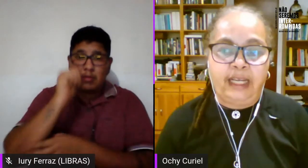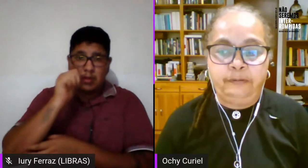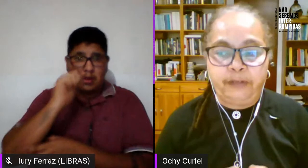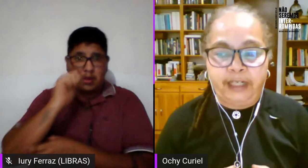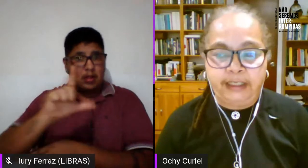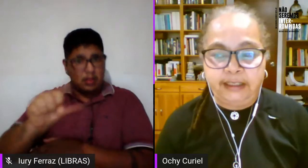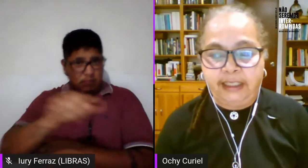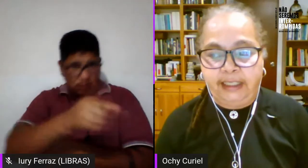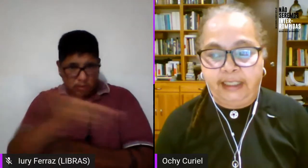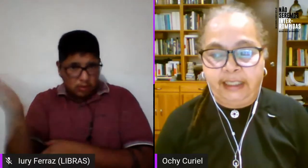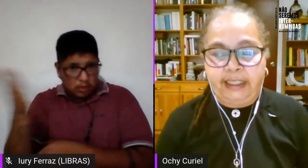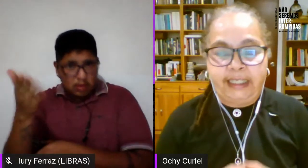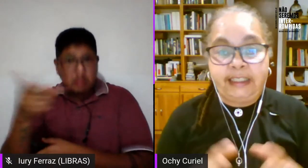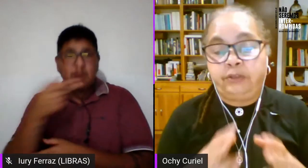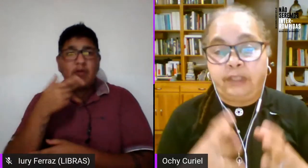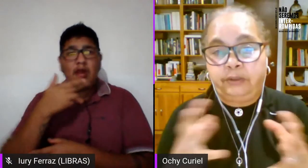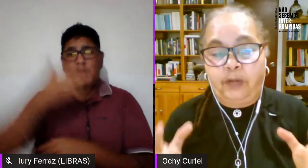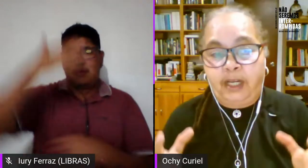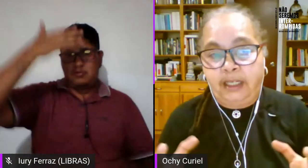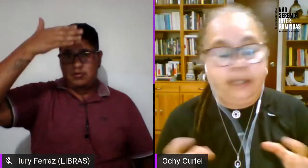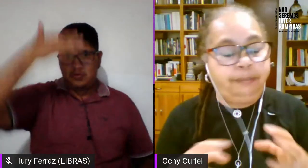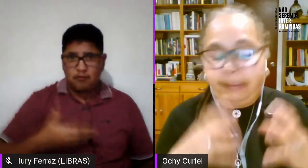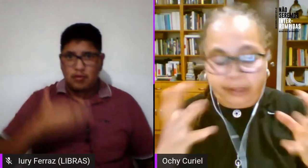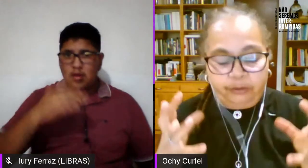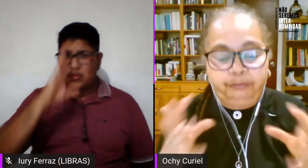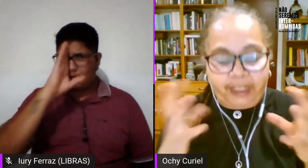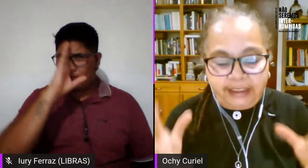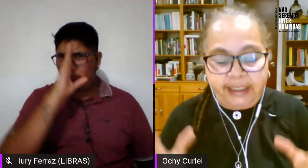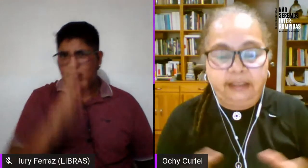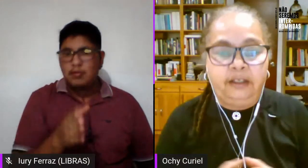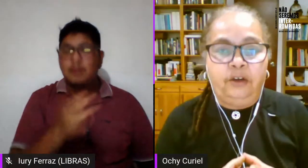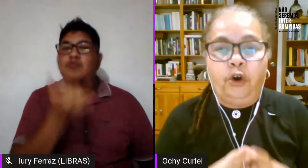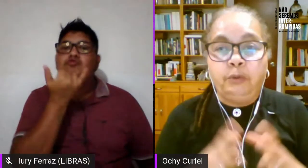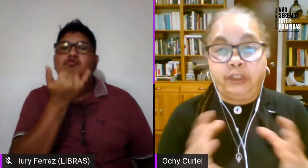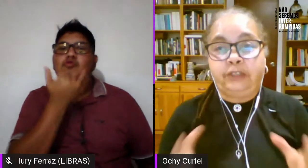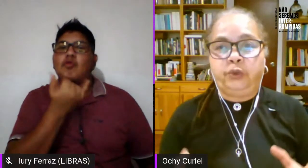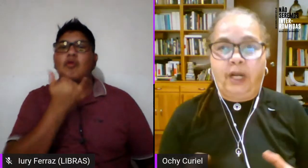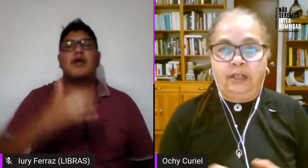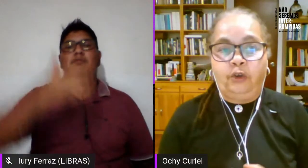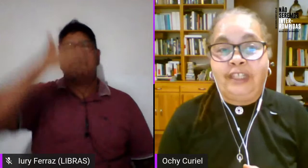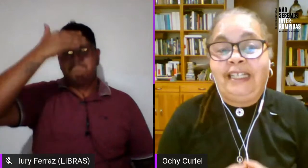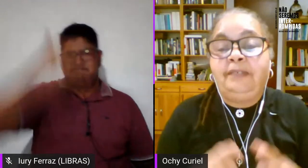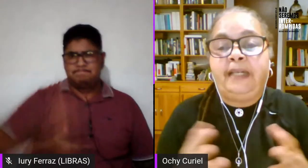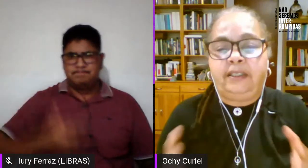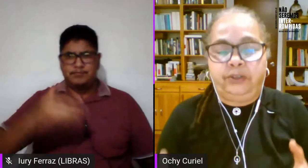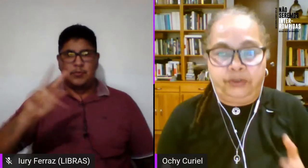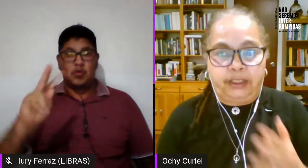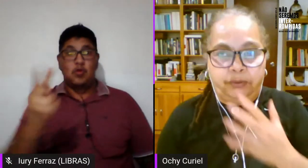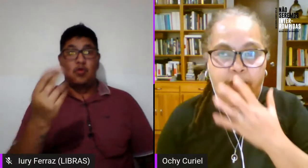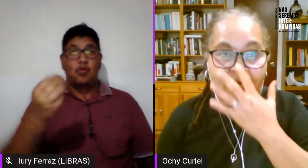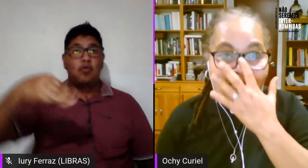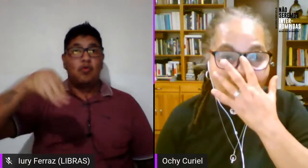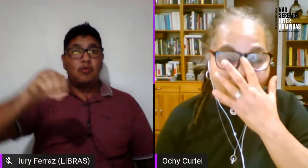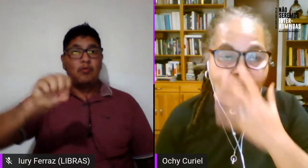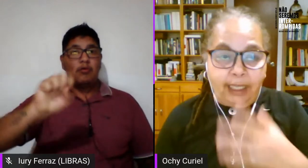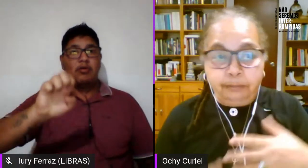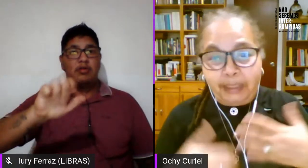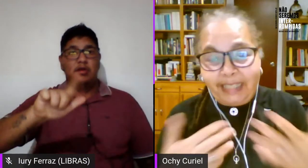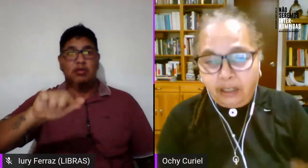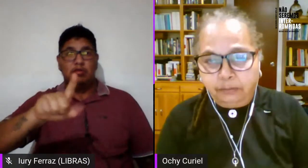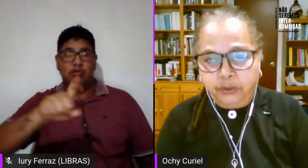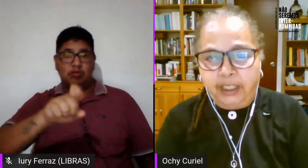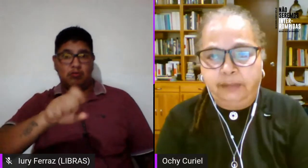chamaram o frente heterossexual perdão frente homossexual ou de liberação sexual aí